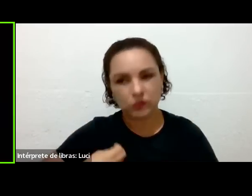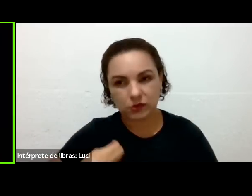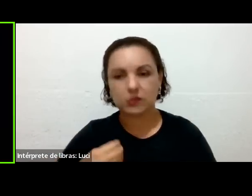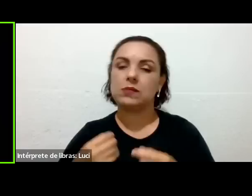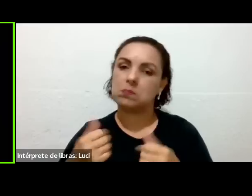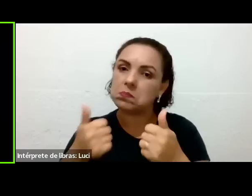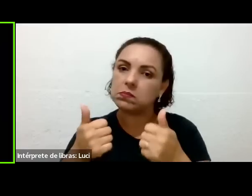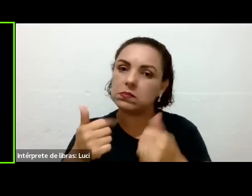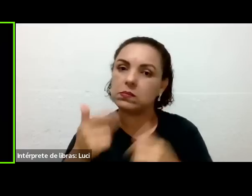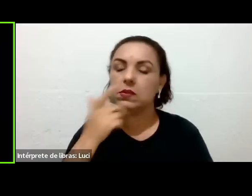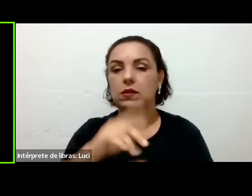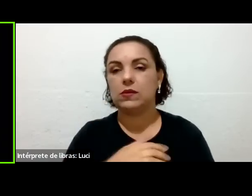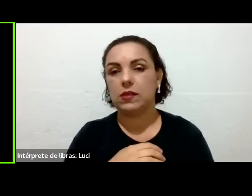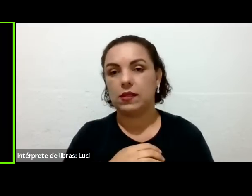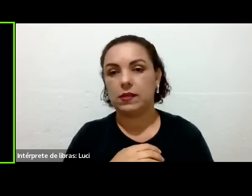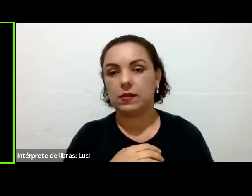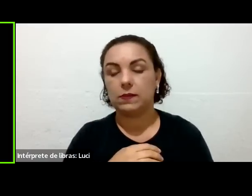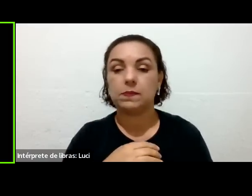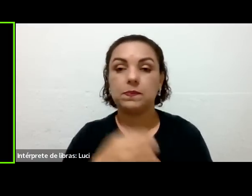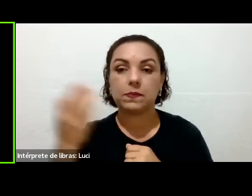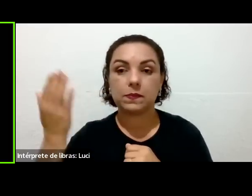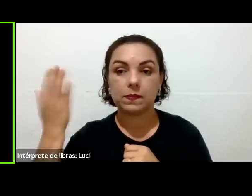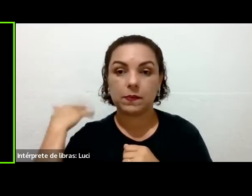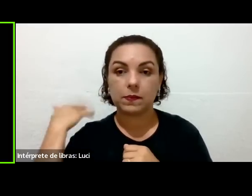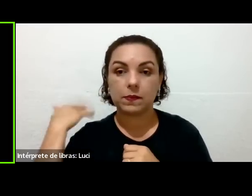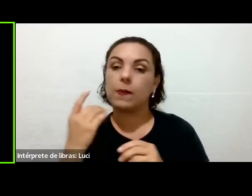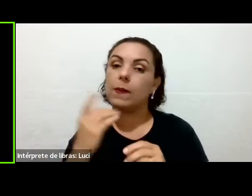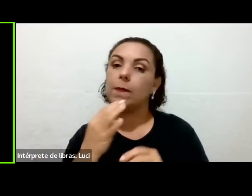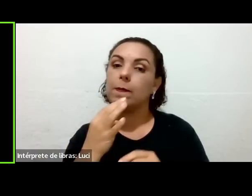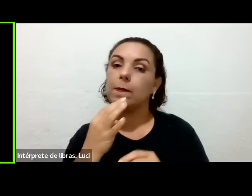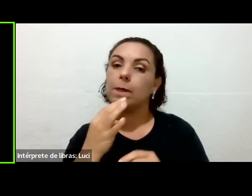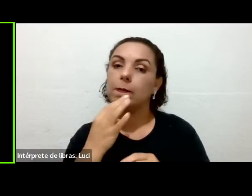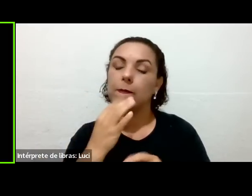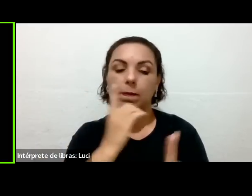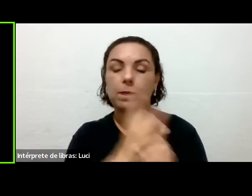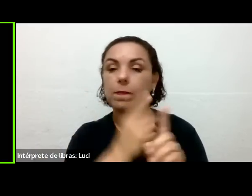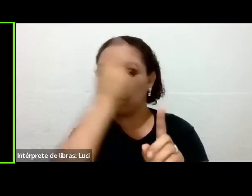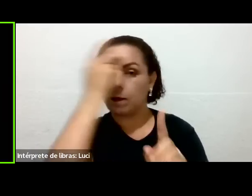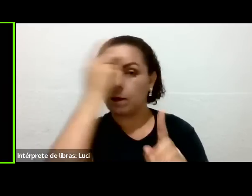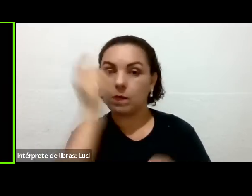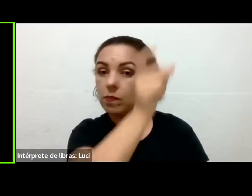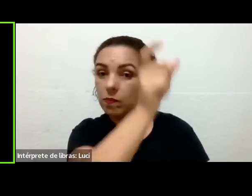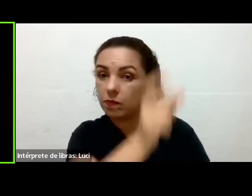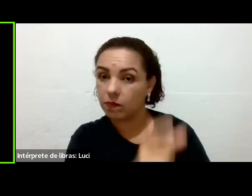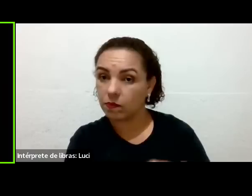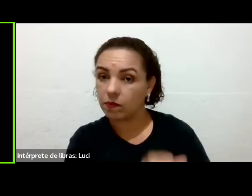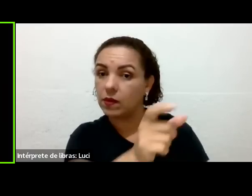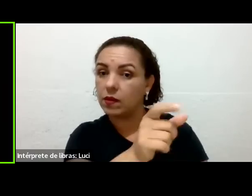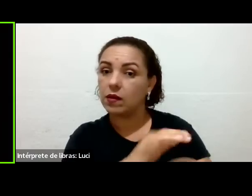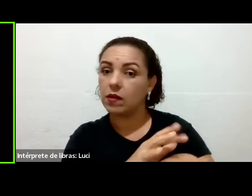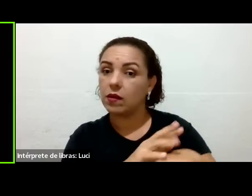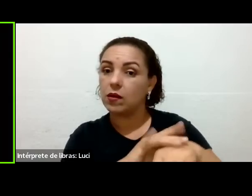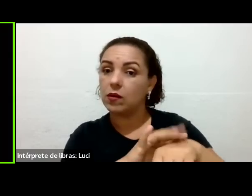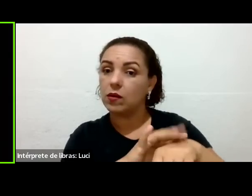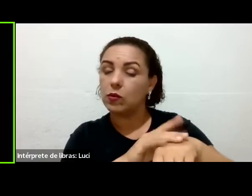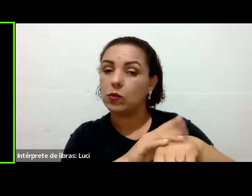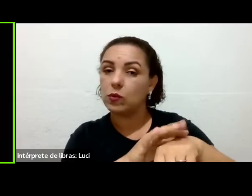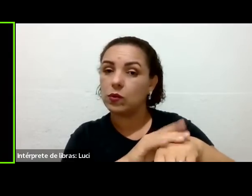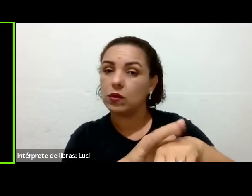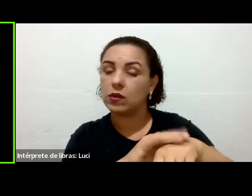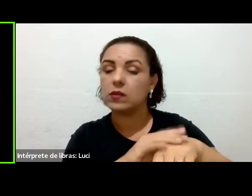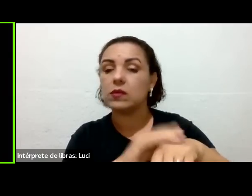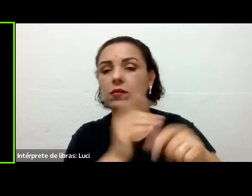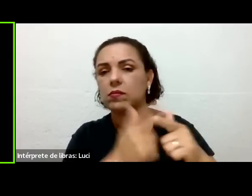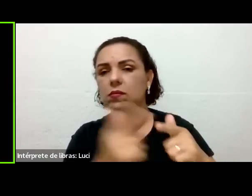eu conheci uma pessoa em Belo Horizonte que o parente dela tem esse problema e estava engasgando constantemente ao fazer a